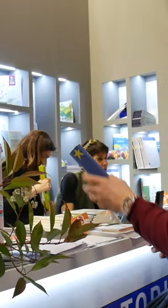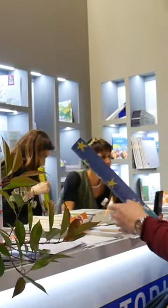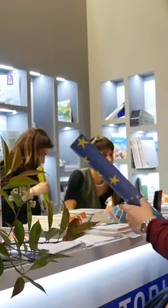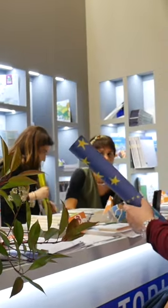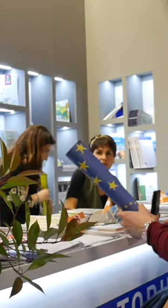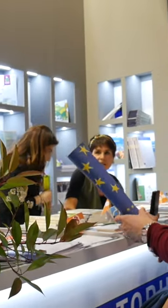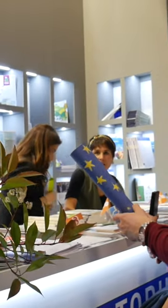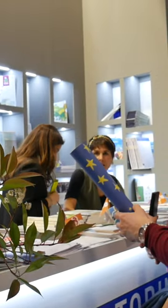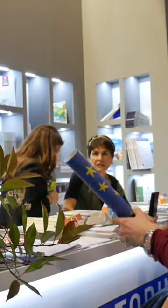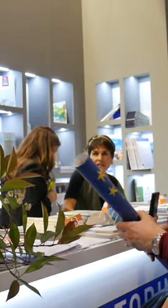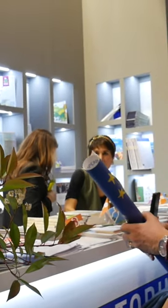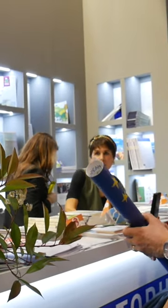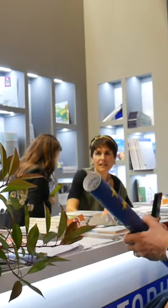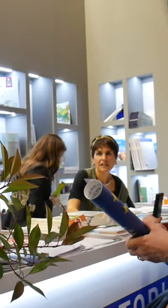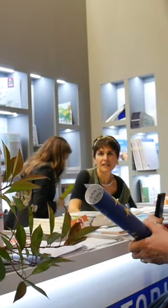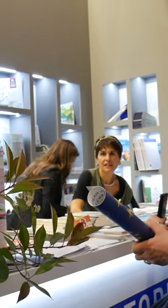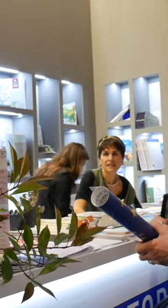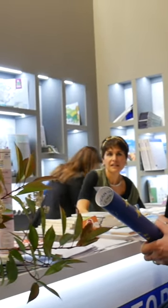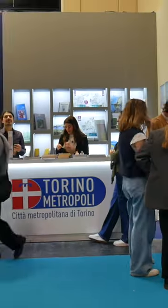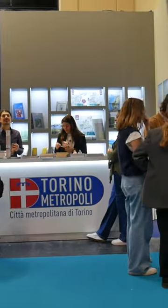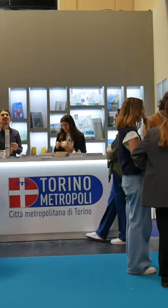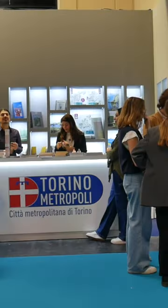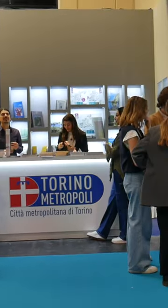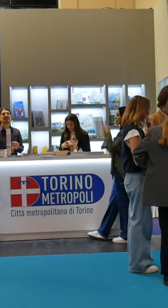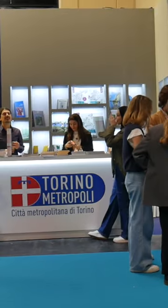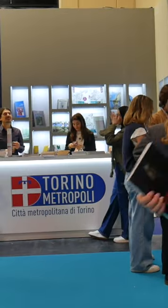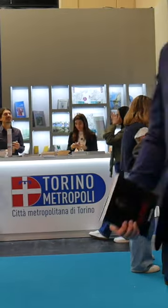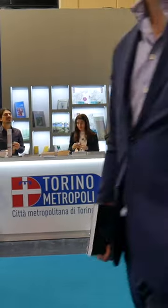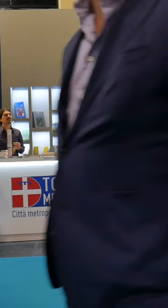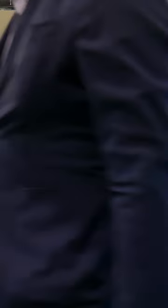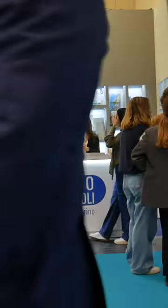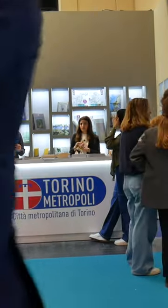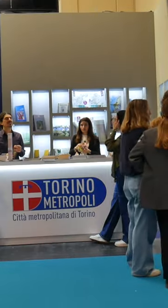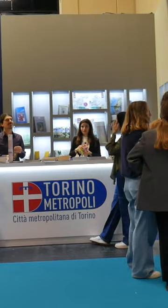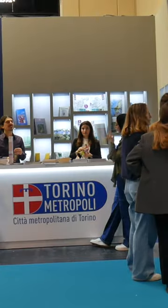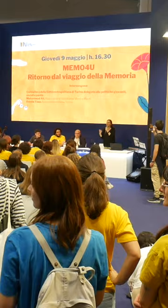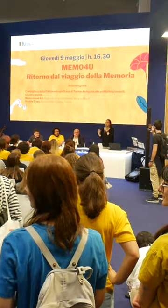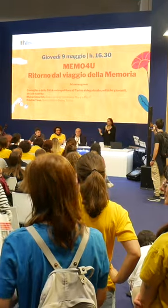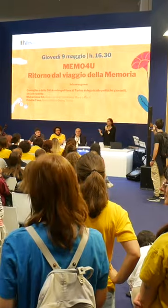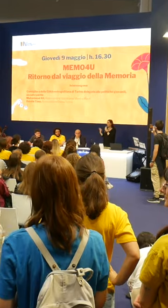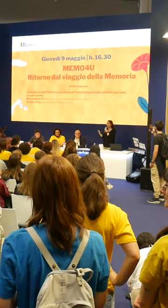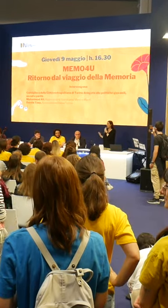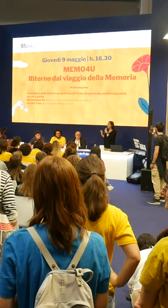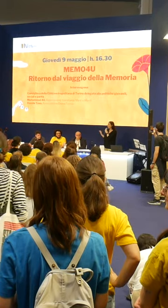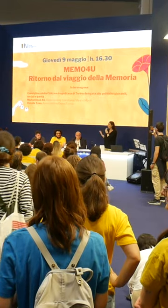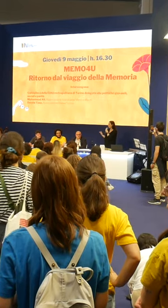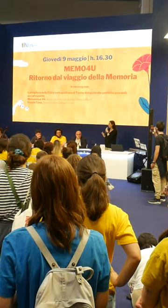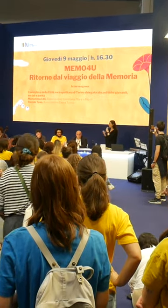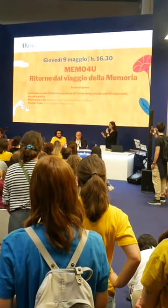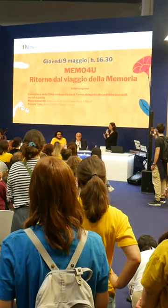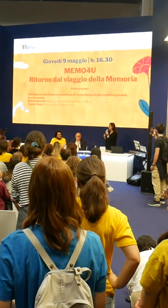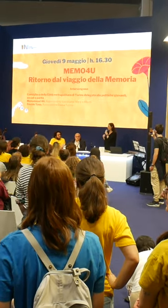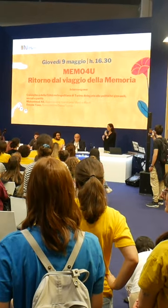Torino e Città Metropolitana di Torino sono state protagoniste al Salone con un unico stand istituzionale e un ricco palinsesto di